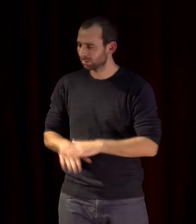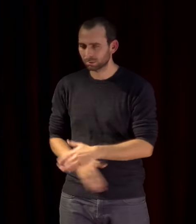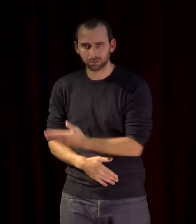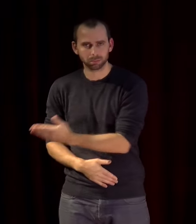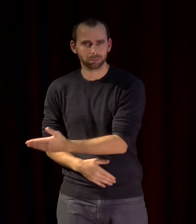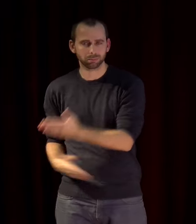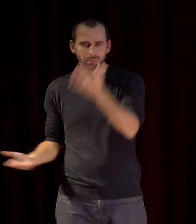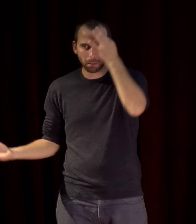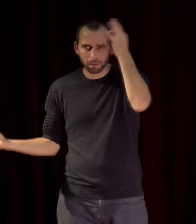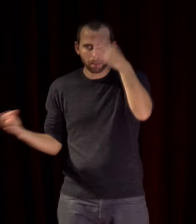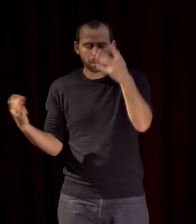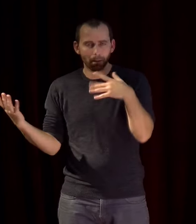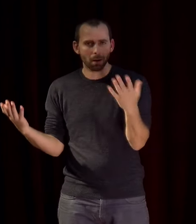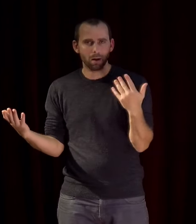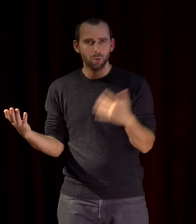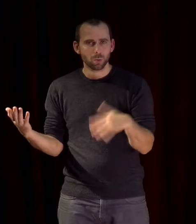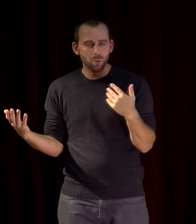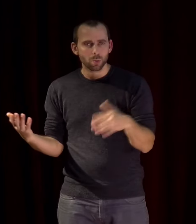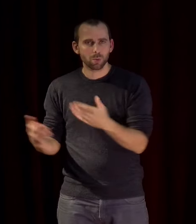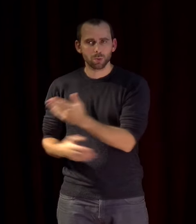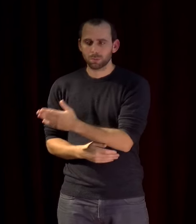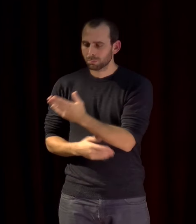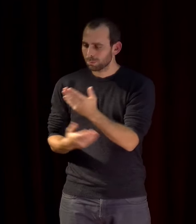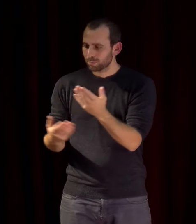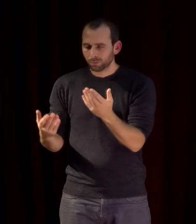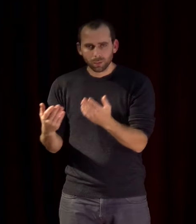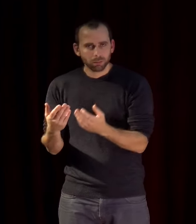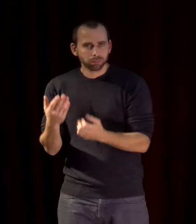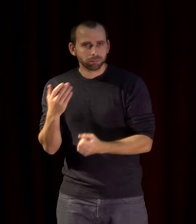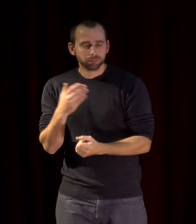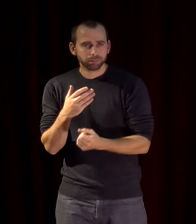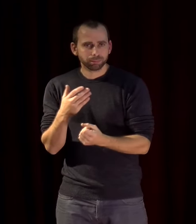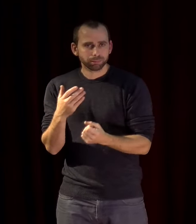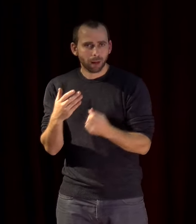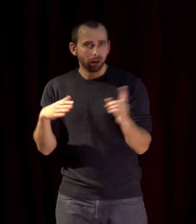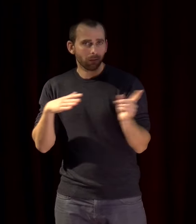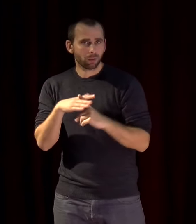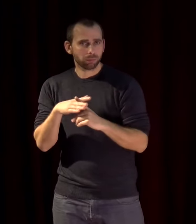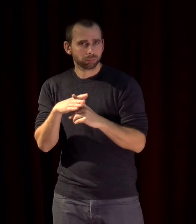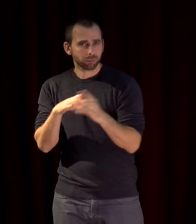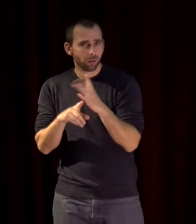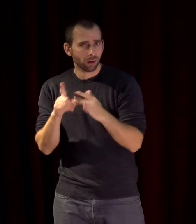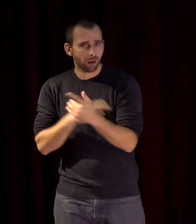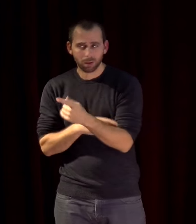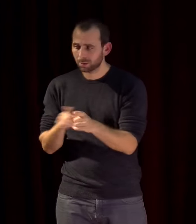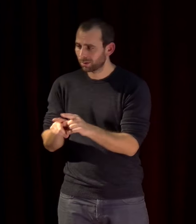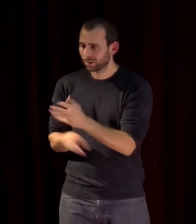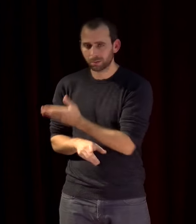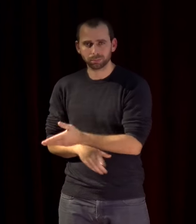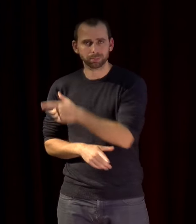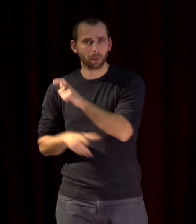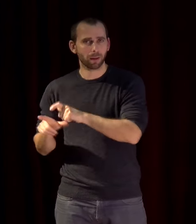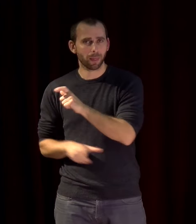d'invention d'inclusion sociale et qui sont souvent portés par de jeunes artistes très